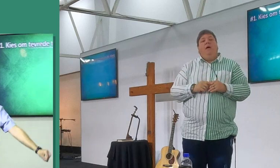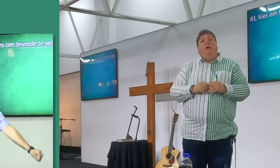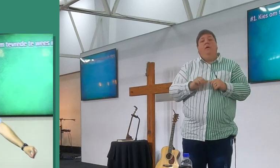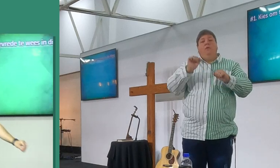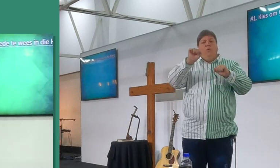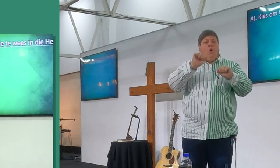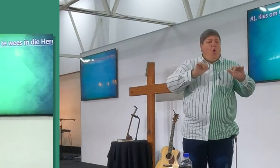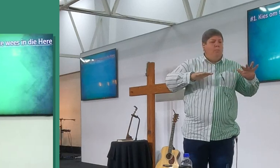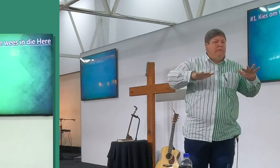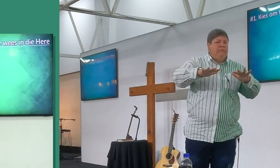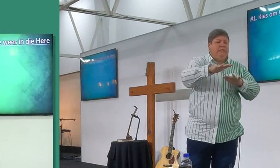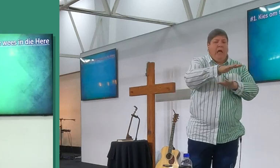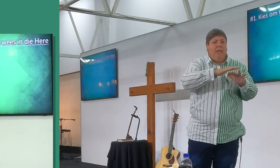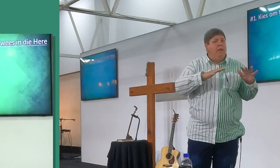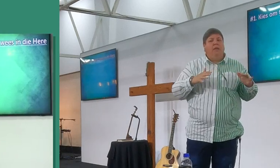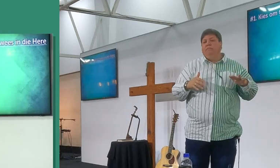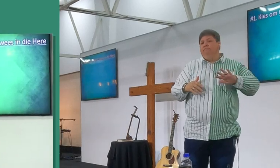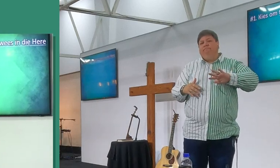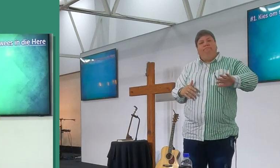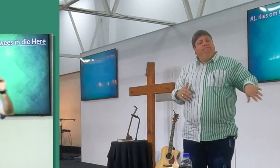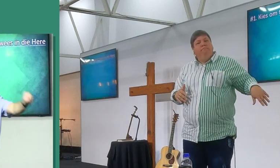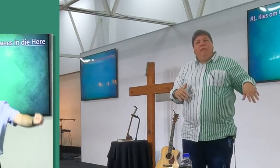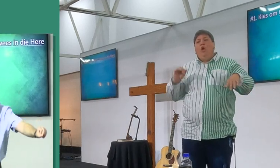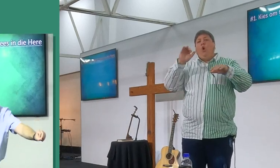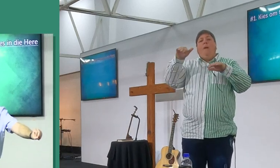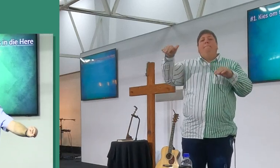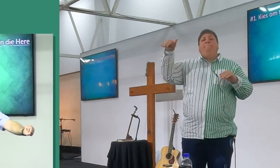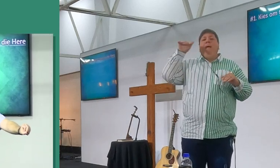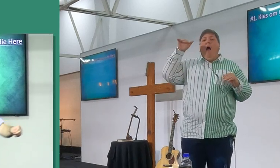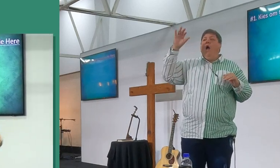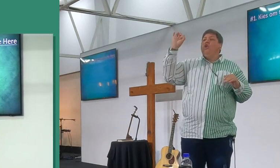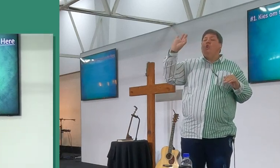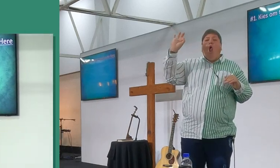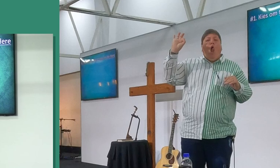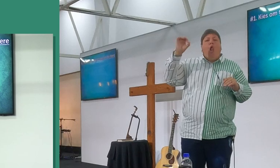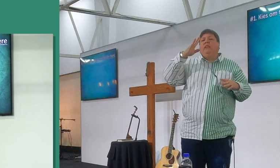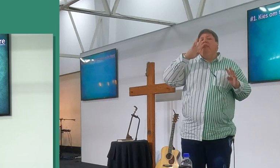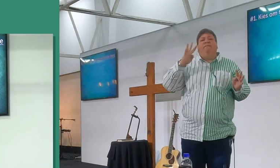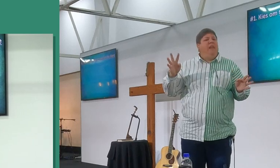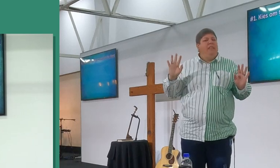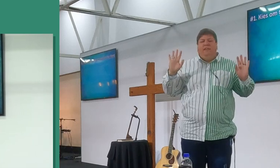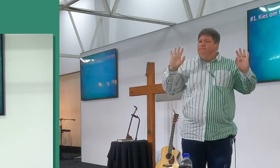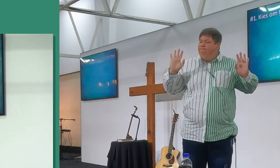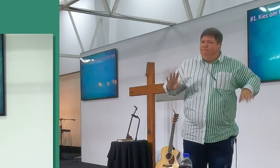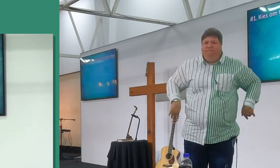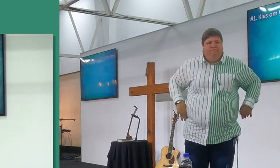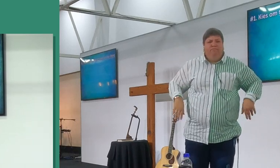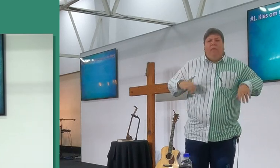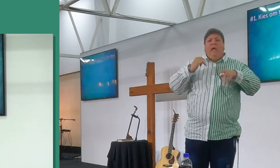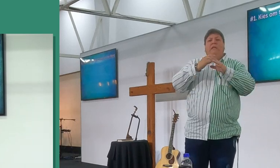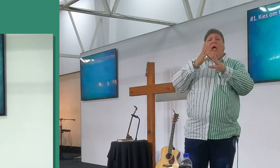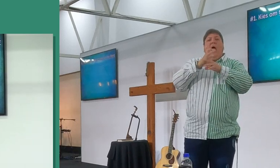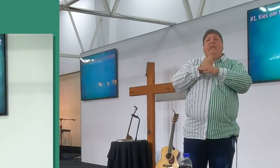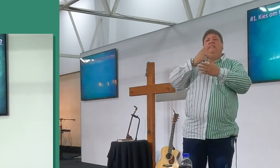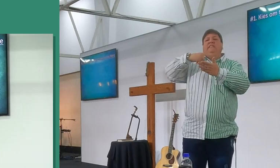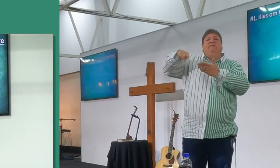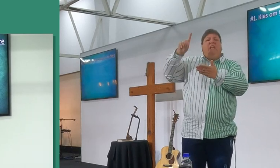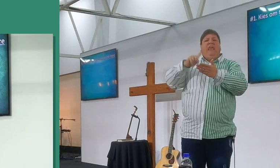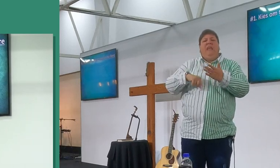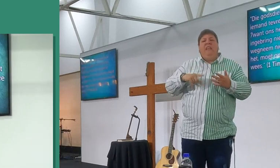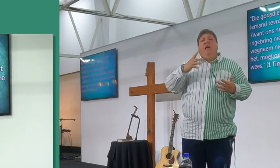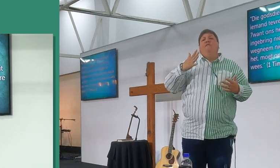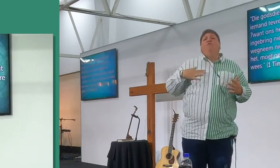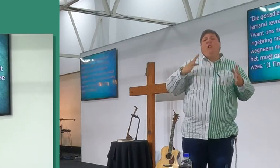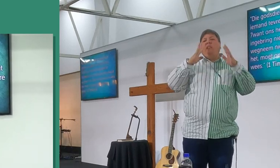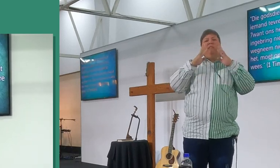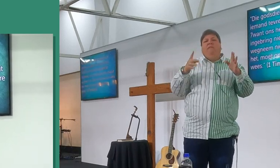omstandighere nie, jou tevredenheid kan nie wees in jou bankbalans nie, want weet jy wat, dan as die goed skeef loop, dan sy tevredenheid by die deur uit,